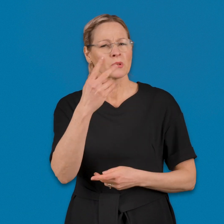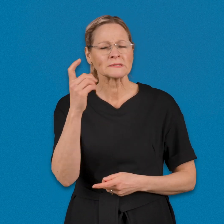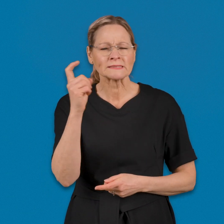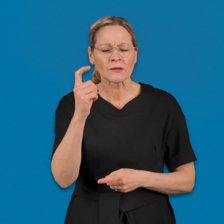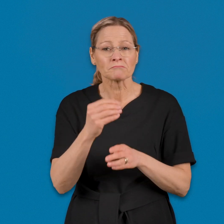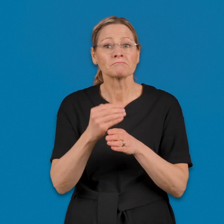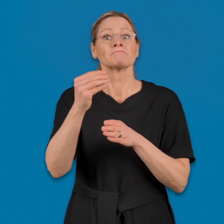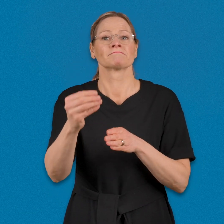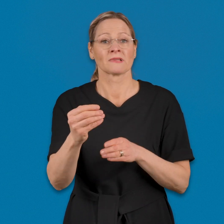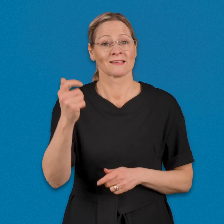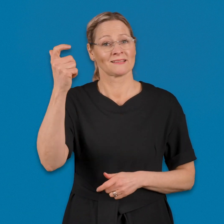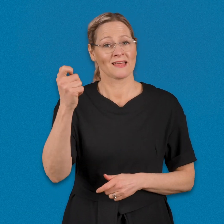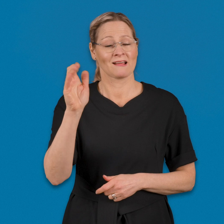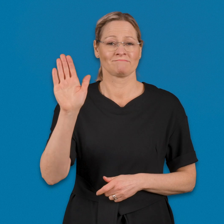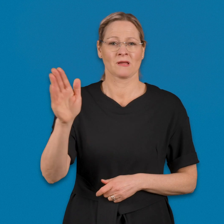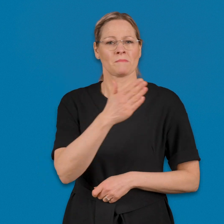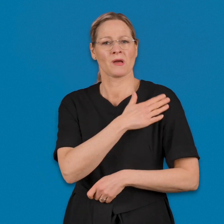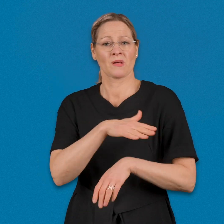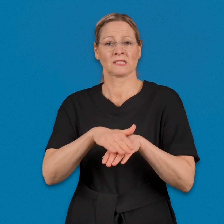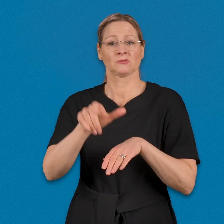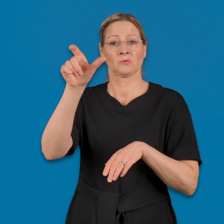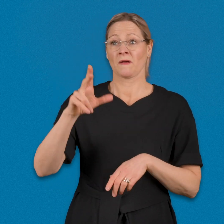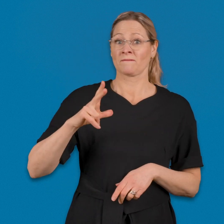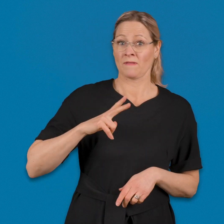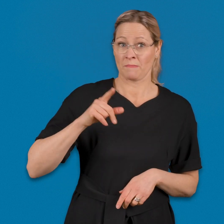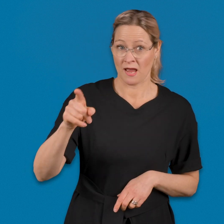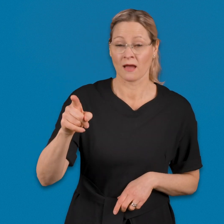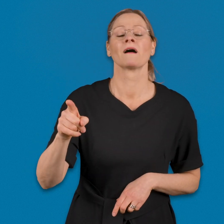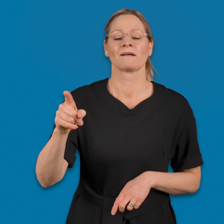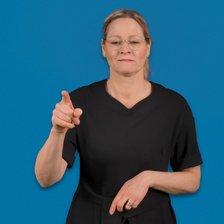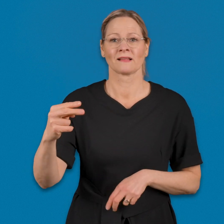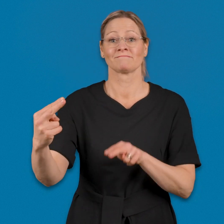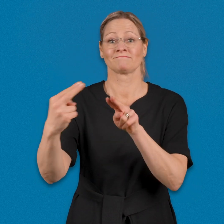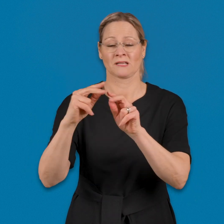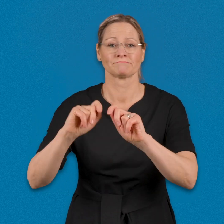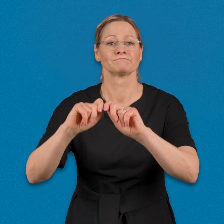Muutaman sekunnin kuluttua etäyhteys aukeaa vapaana olevalle Kelan palveluasiantuntijalle.